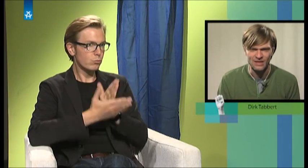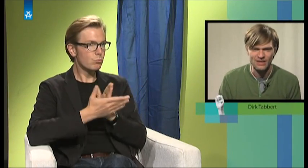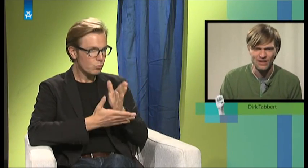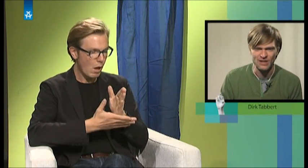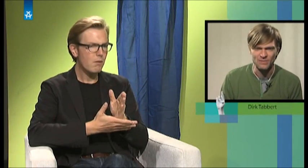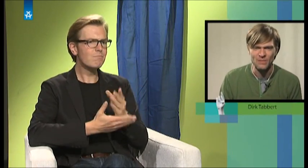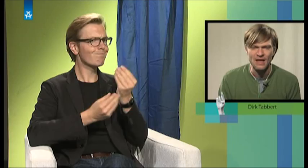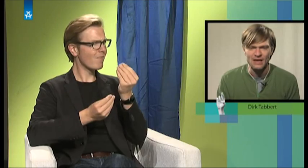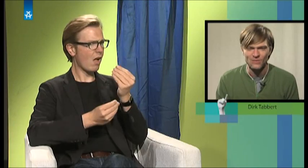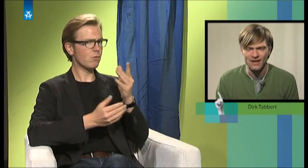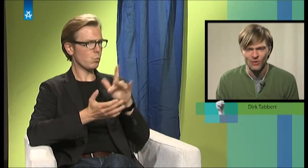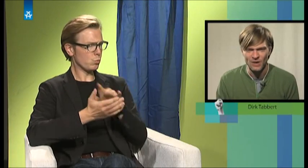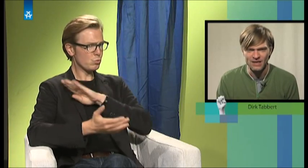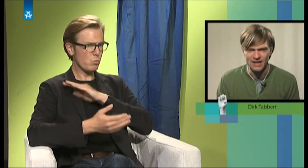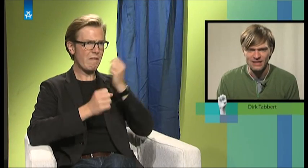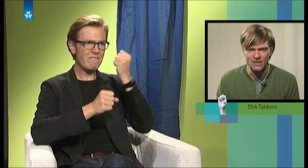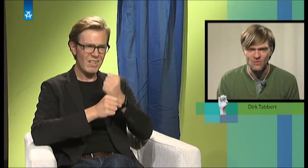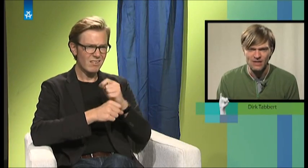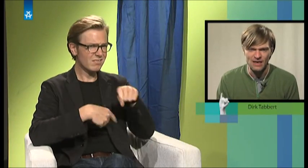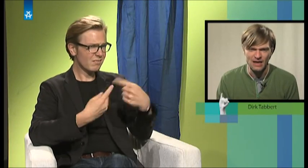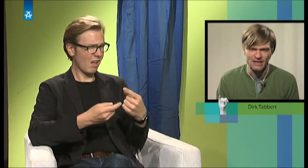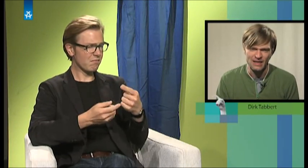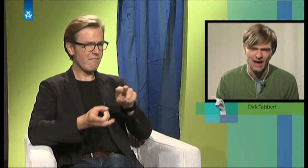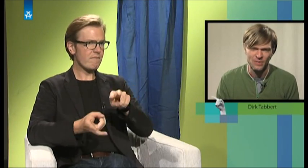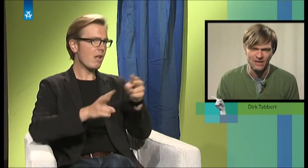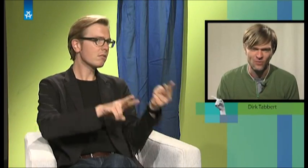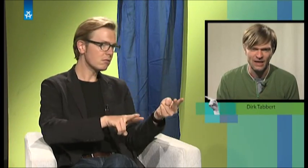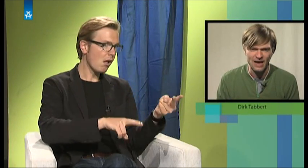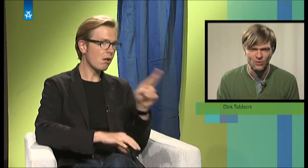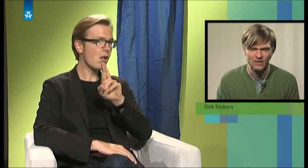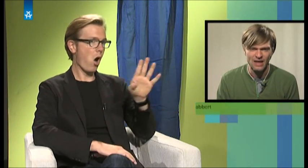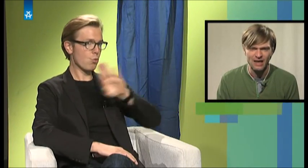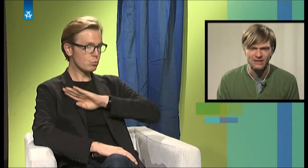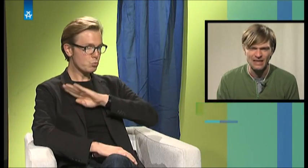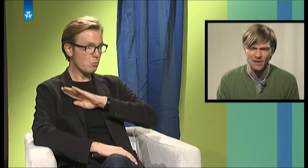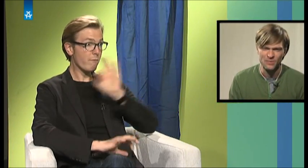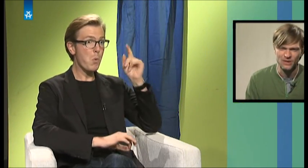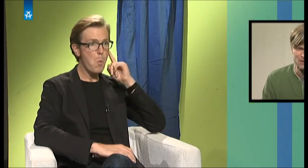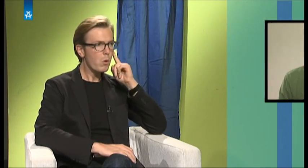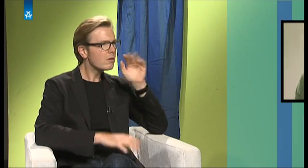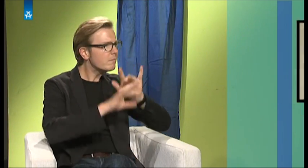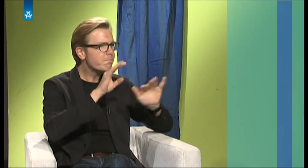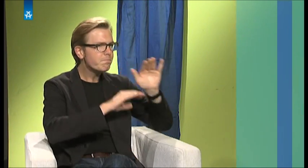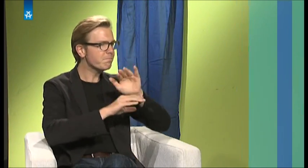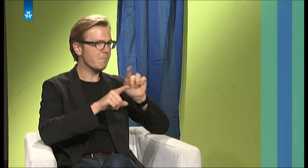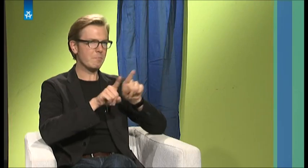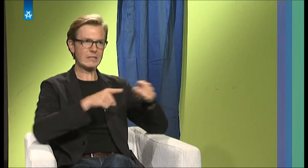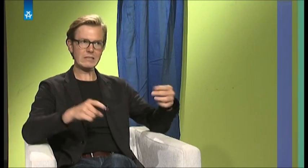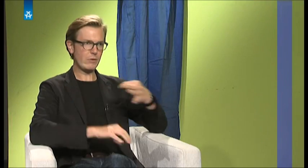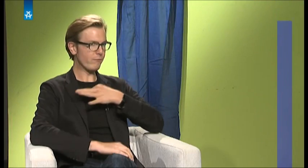es war eine lautsprachliche Erziehung. Danach bin ich auf eine Realschule gegangen, habe geguckt nach einer Realschule für Hörende,